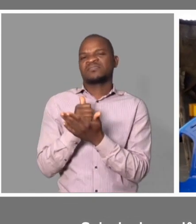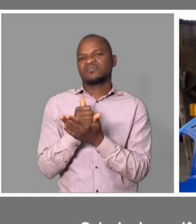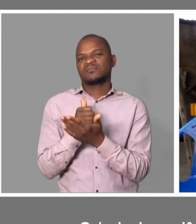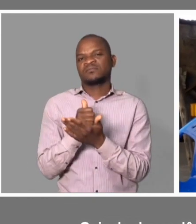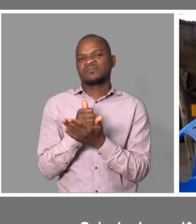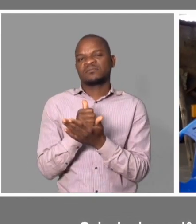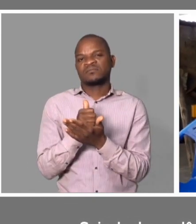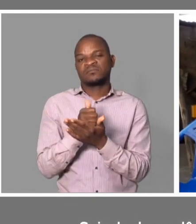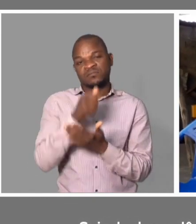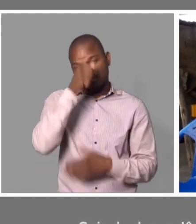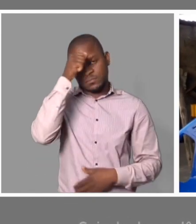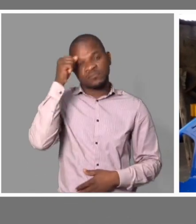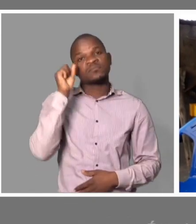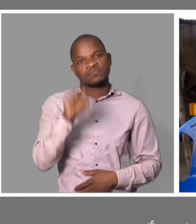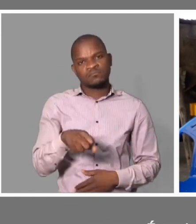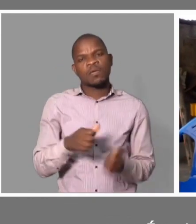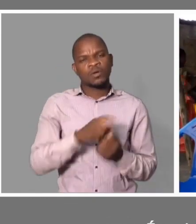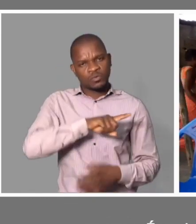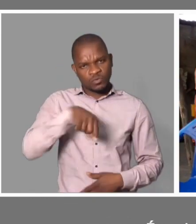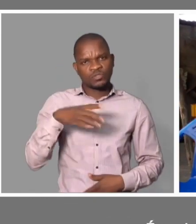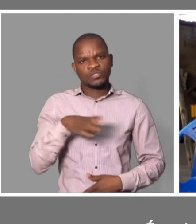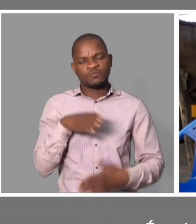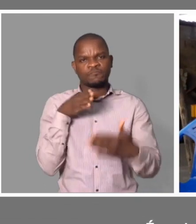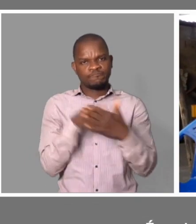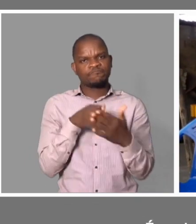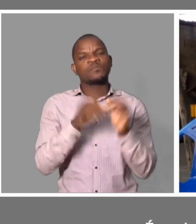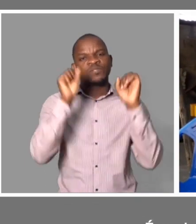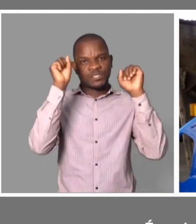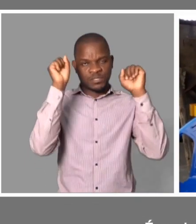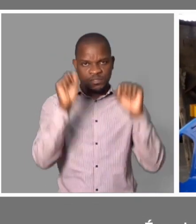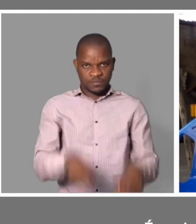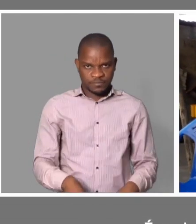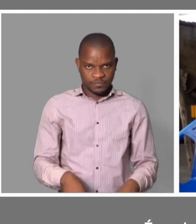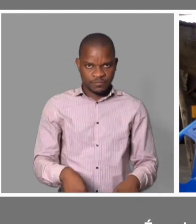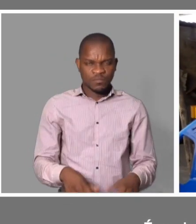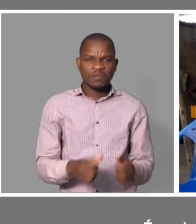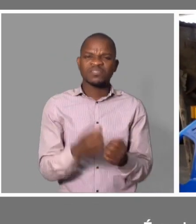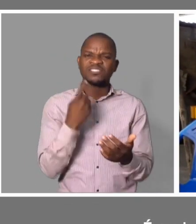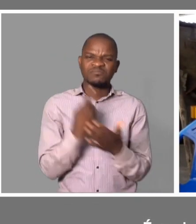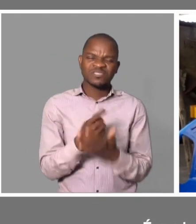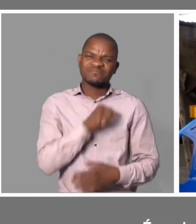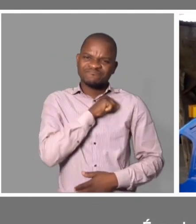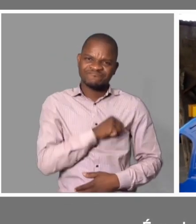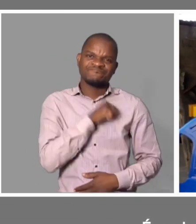para nós. É verdade que temos nossas limitações, nós temos que tentar.